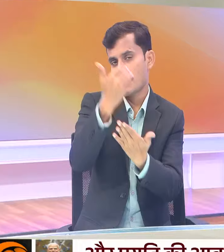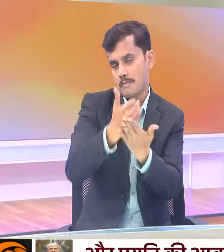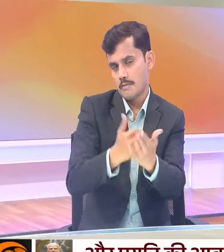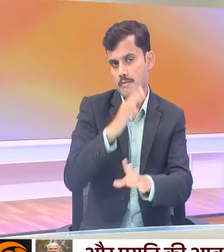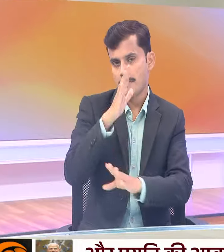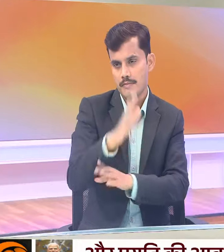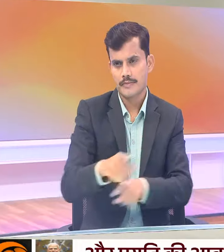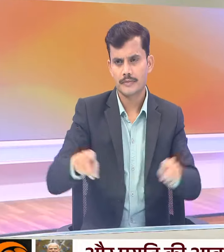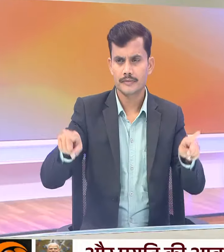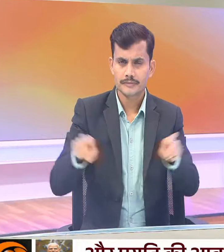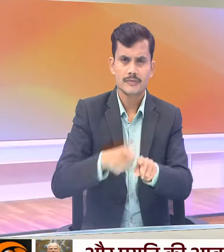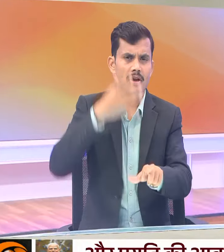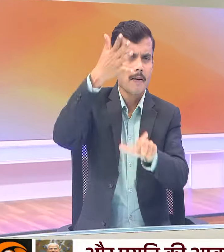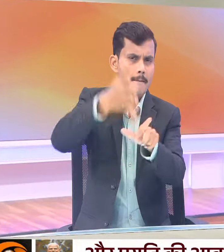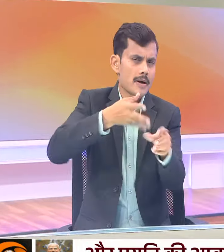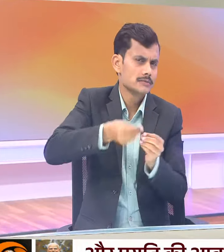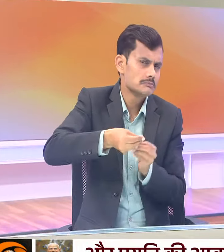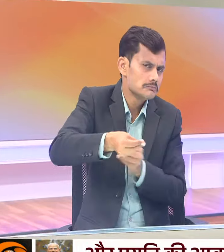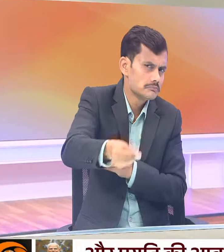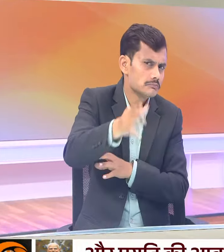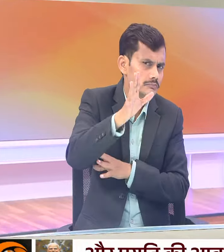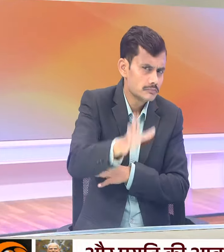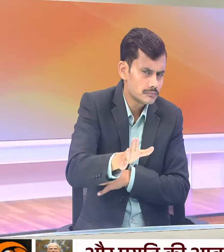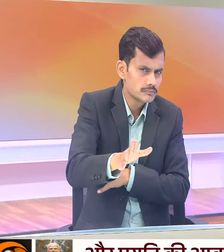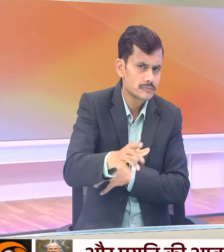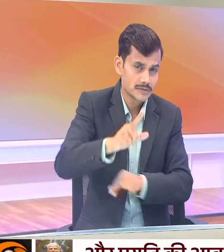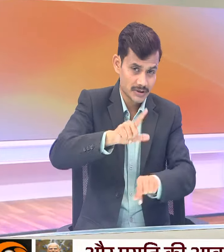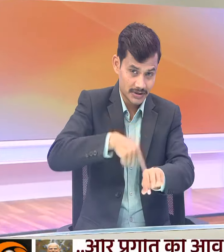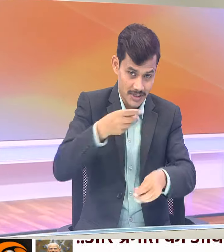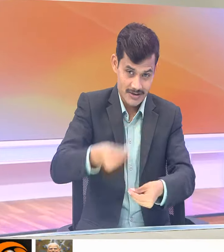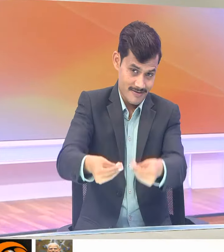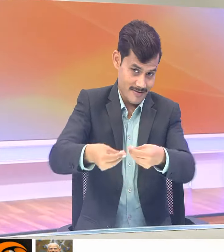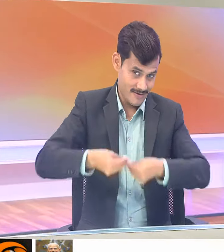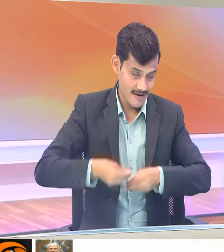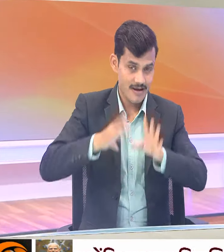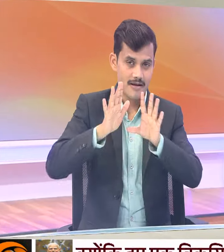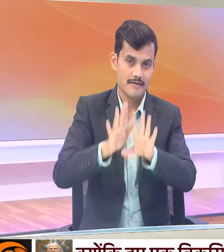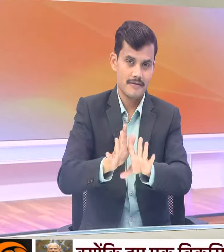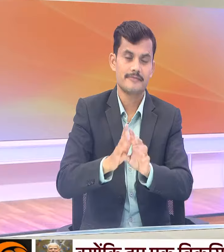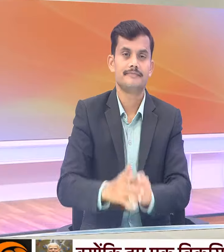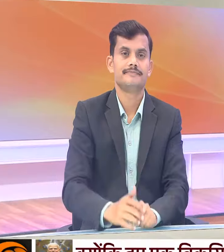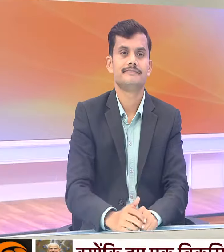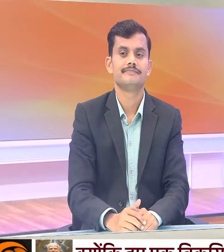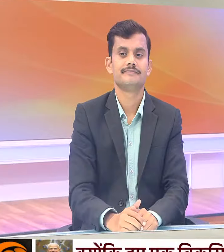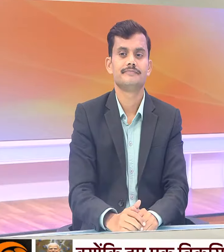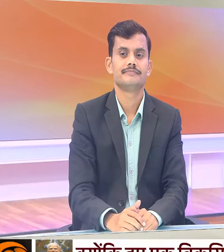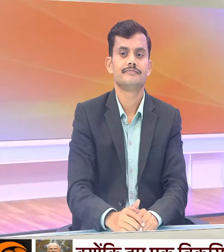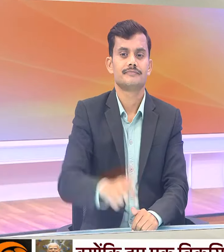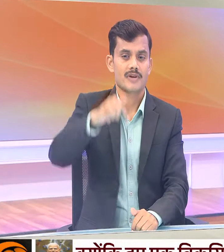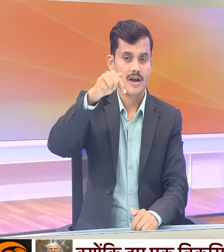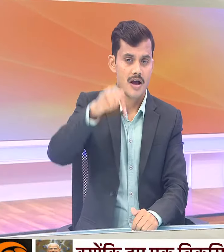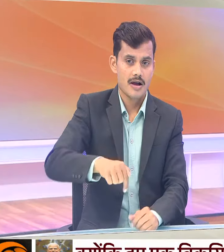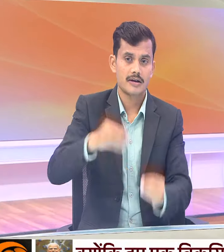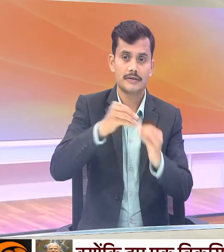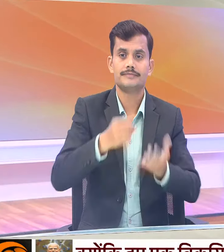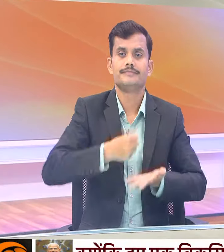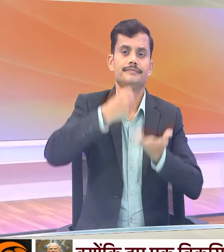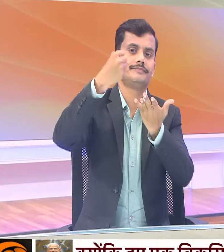हमें पांच साल का जो आउसर मिला है आज का बजट